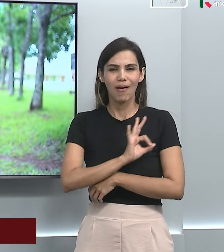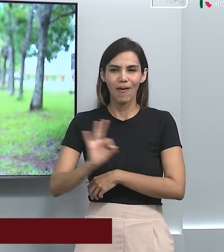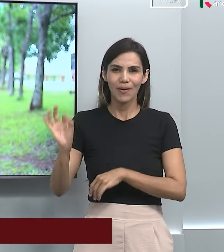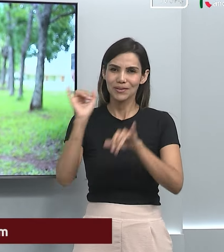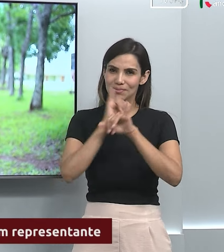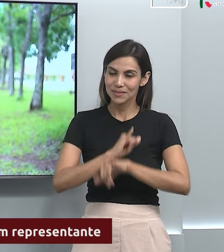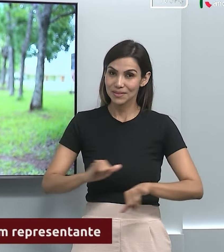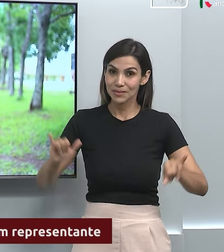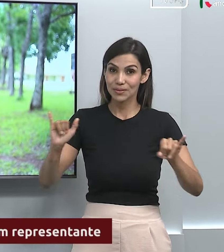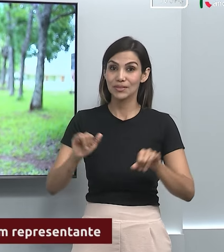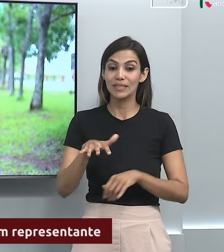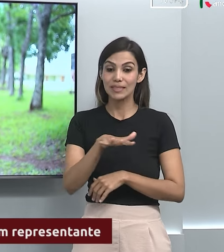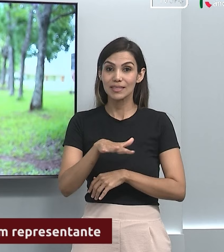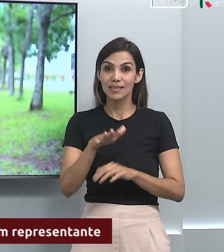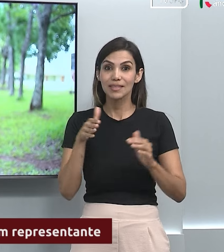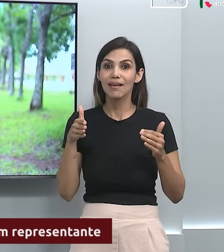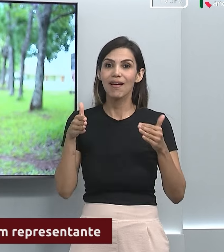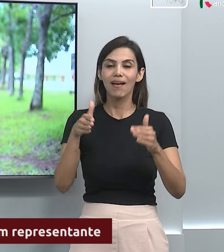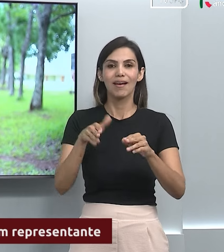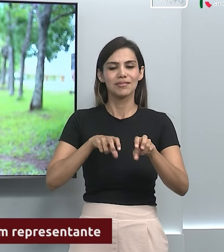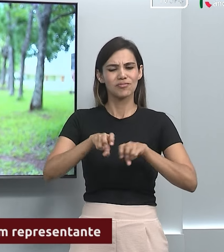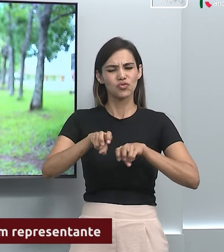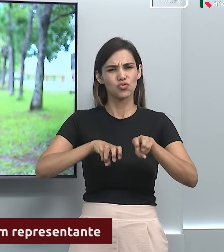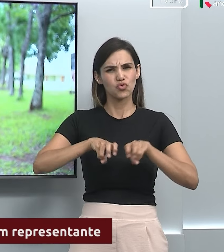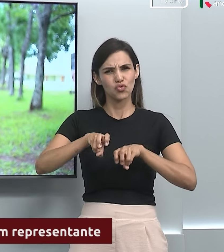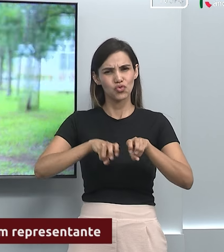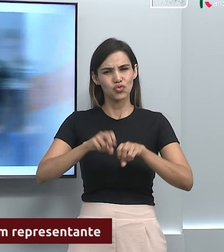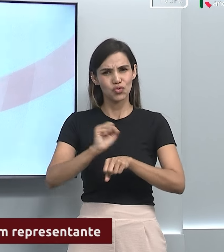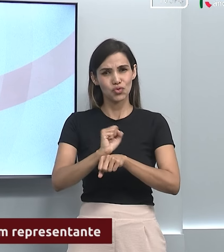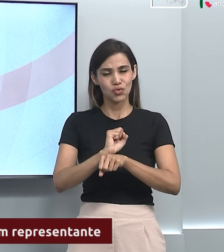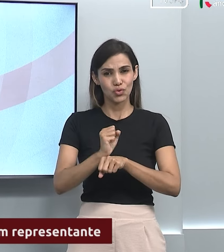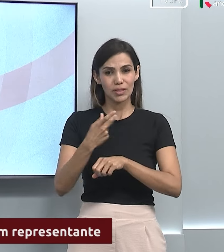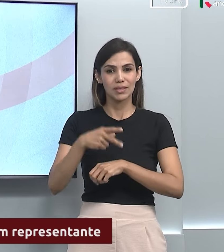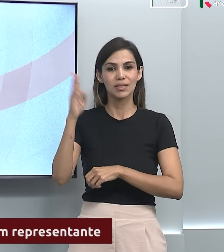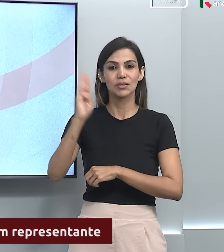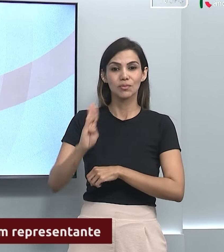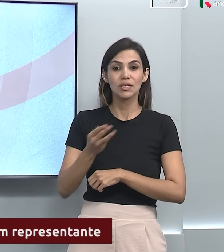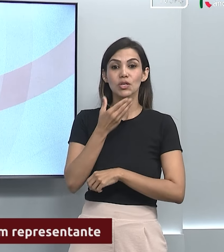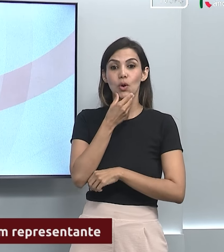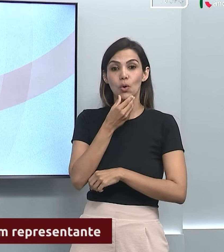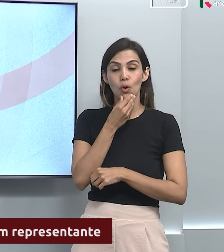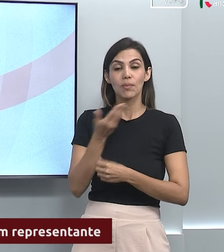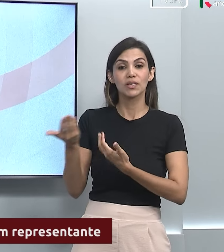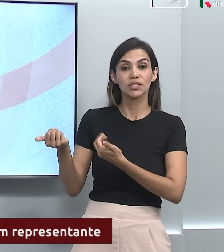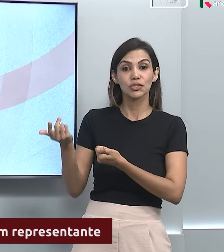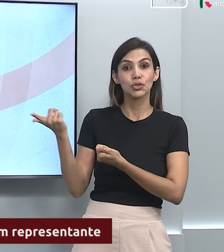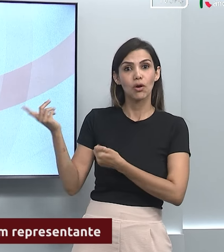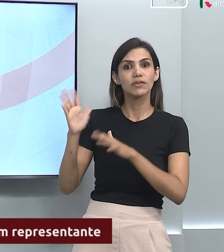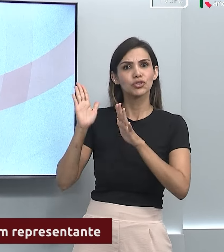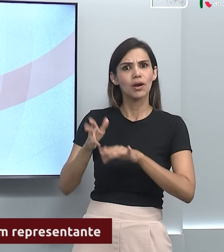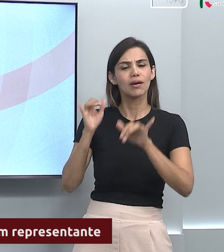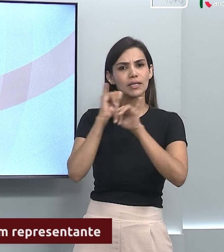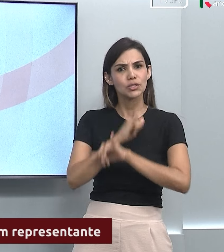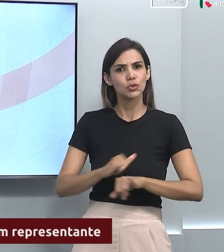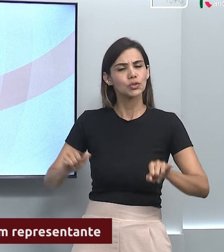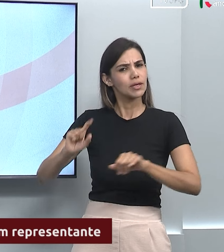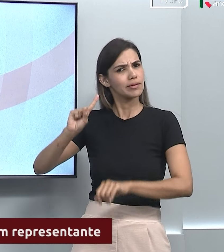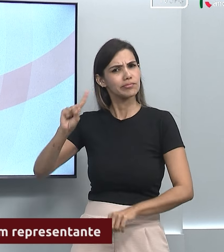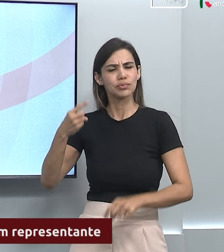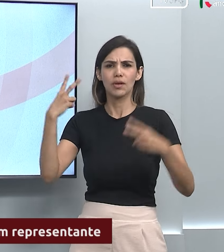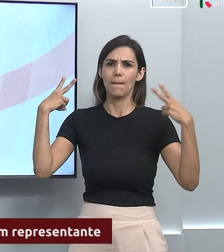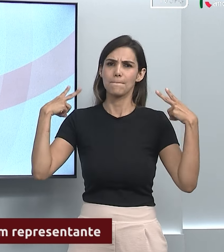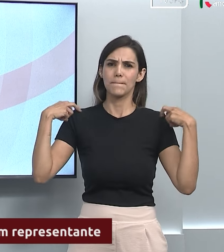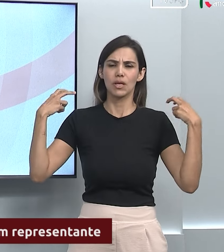para o automobilismo brasileiro. O jovem Gabriel Bortoleto foi anunciado na Fórmula 1 como piloto titular